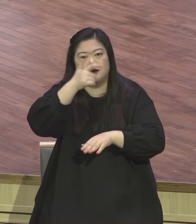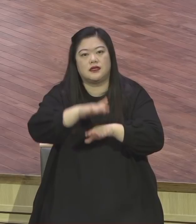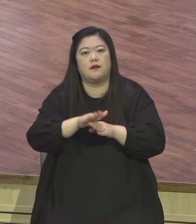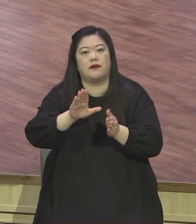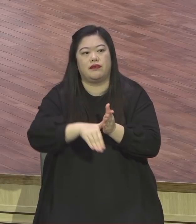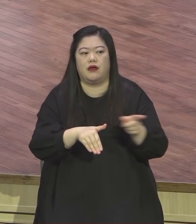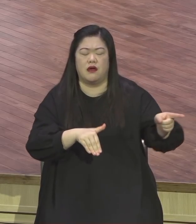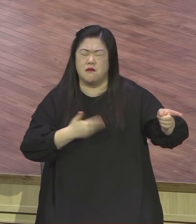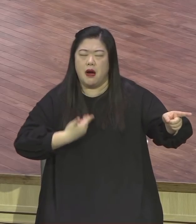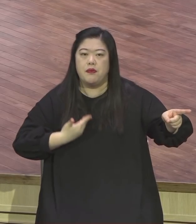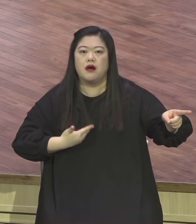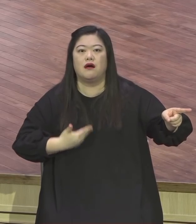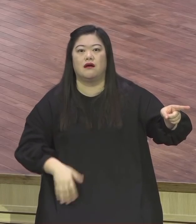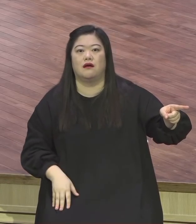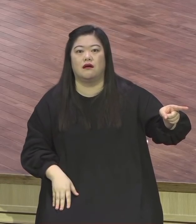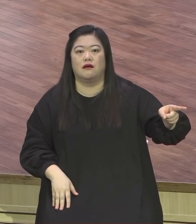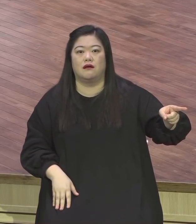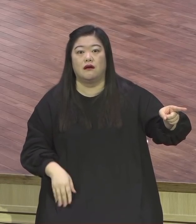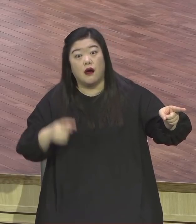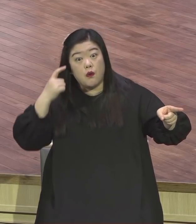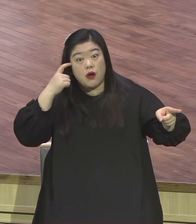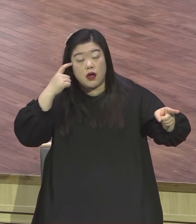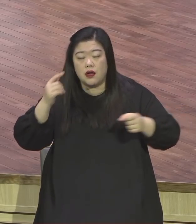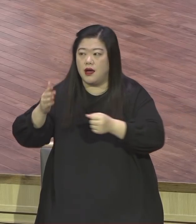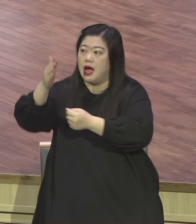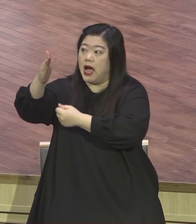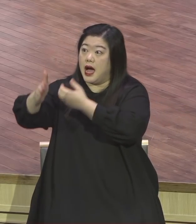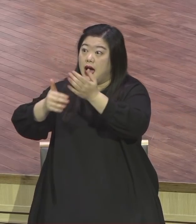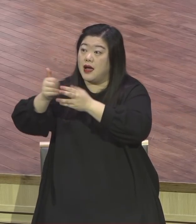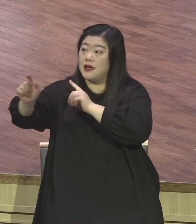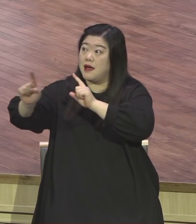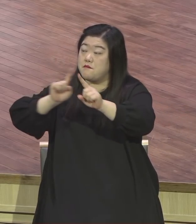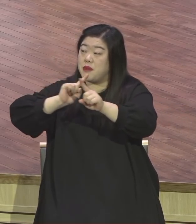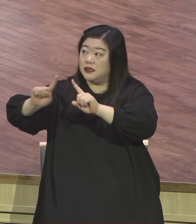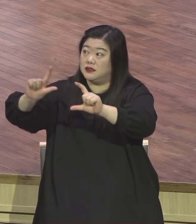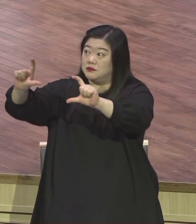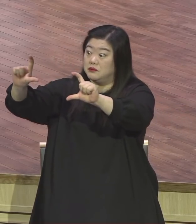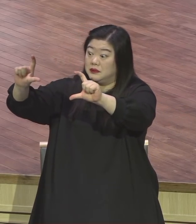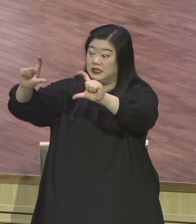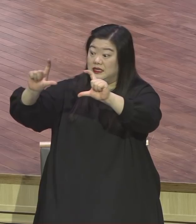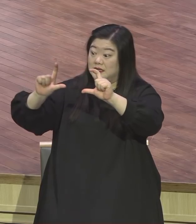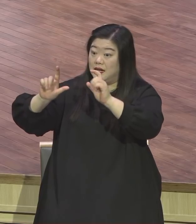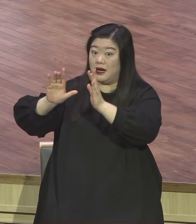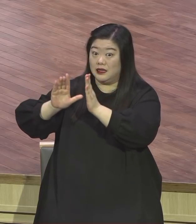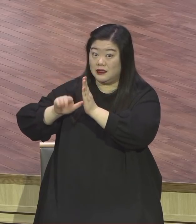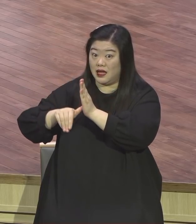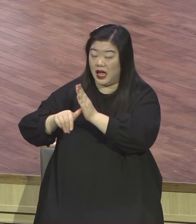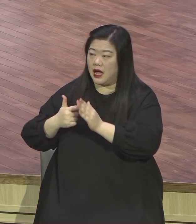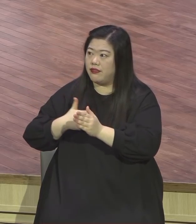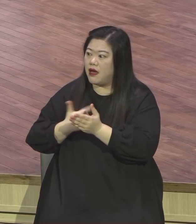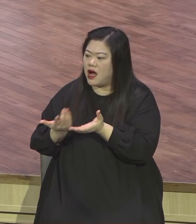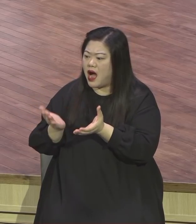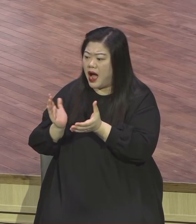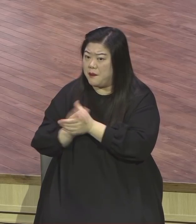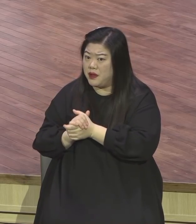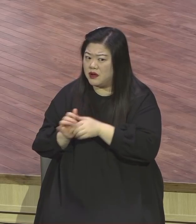하나님이 성취될 전능자의 말씀이 떨어지니까 그거 못 받아 먹도록 그거 안창 못 시기도록